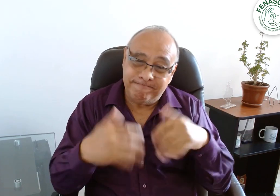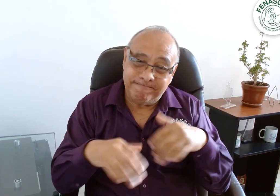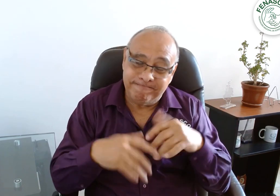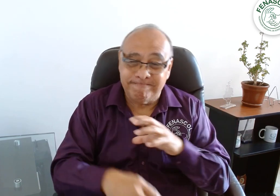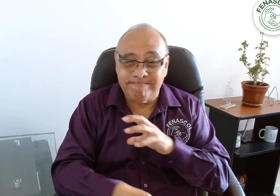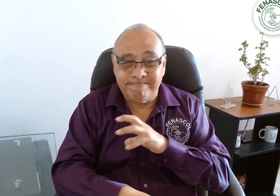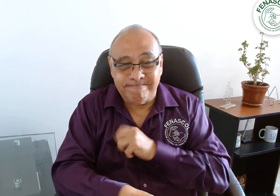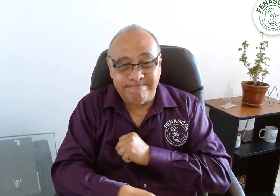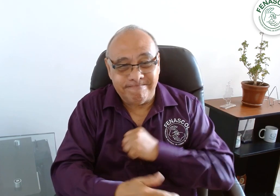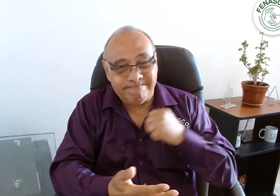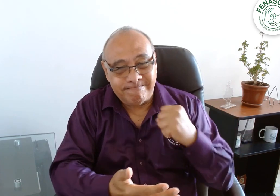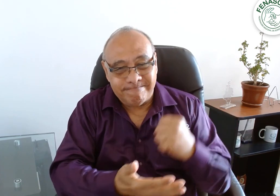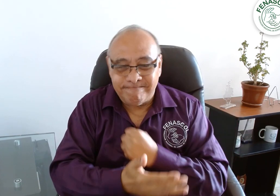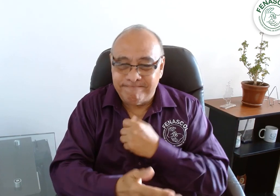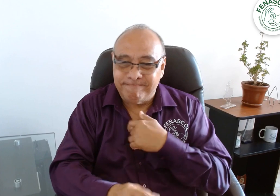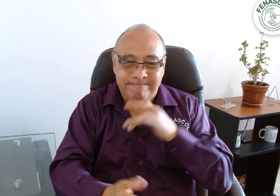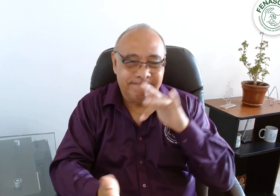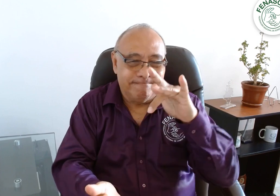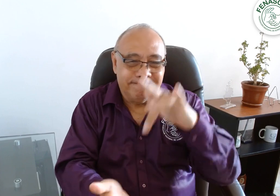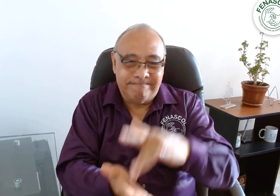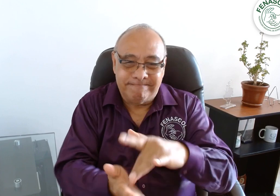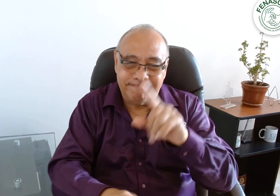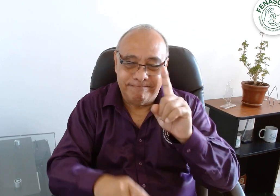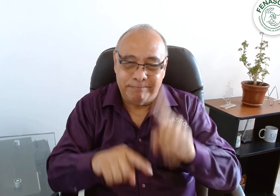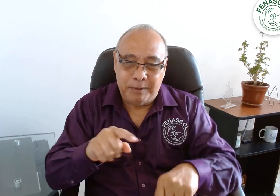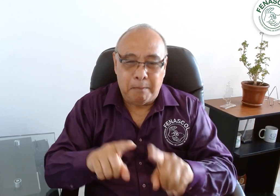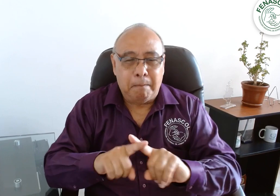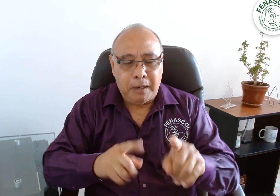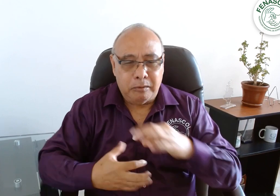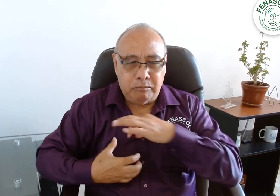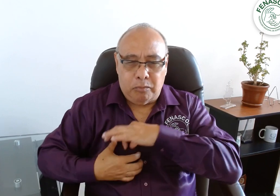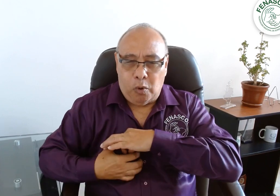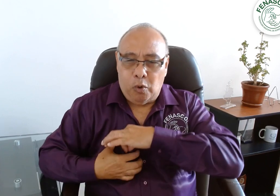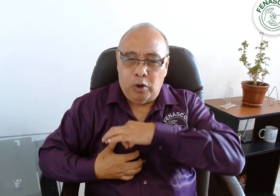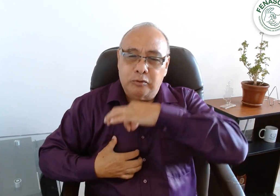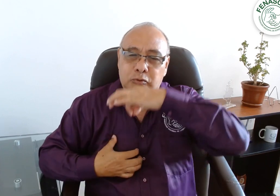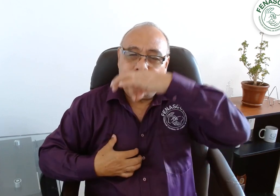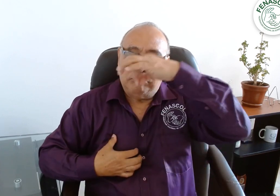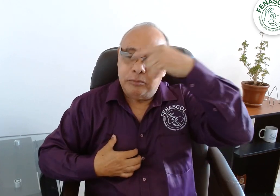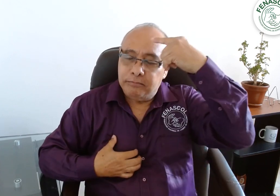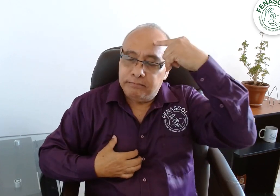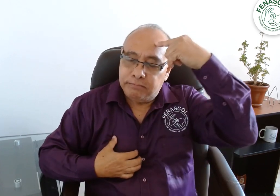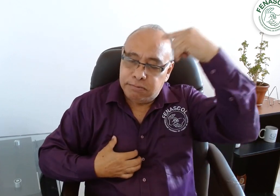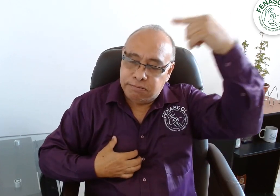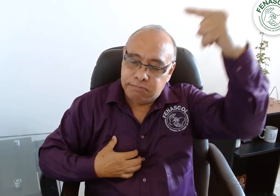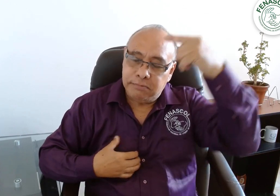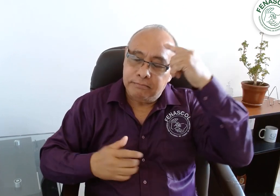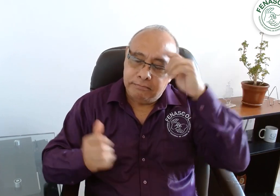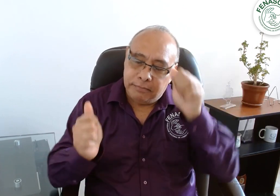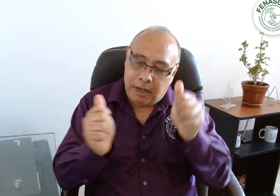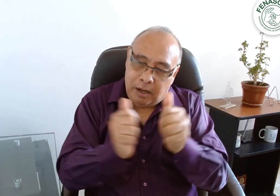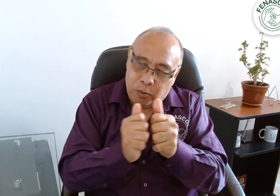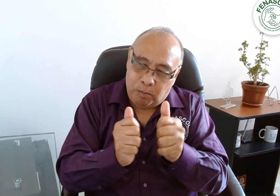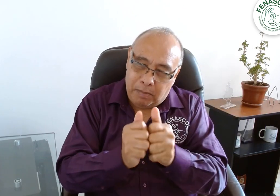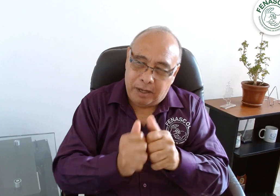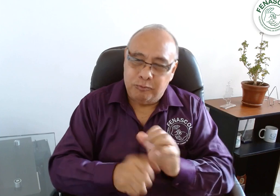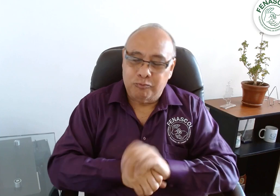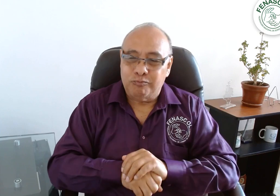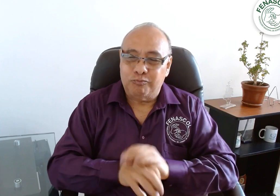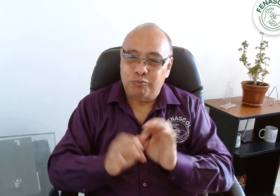Lamento enormemente no poder asistir, pero los acompaño en espíritu y en mente. Mucha suerte para todos,